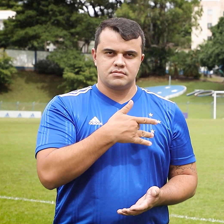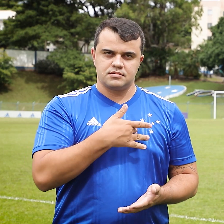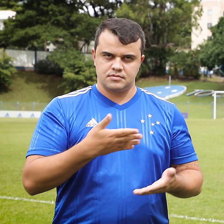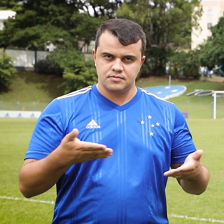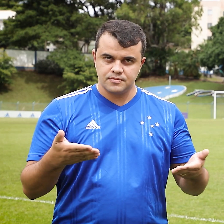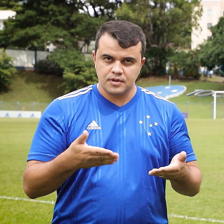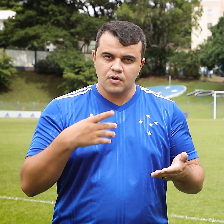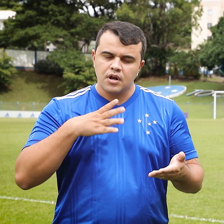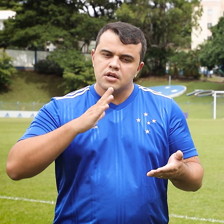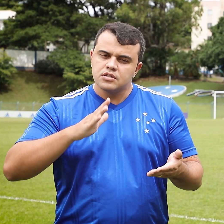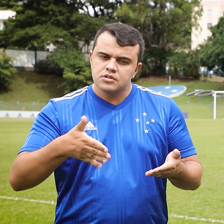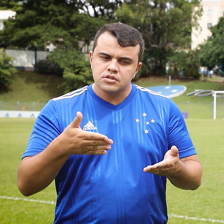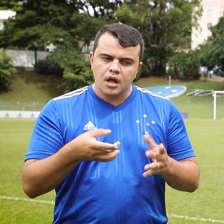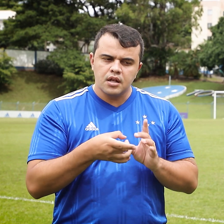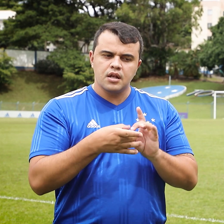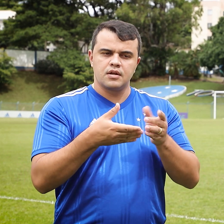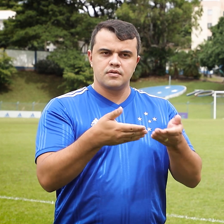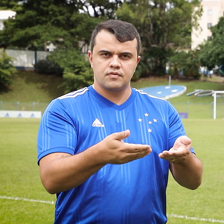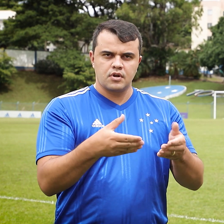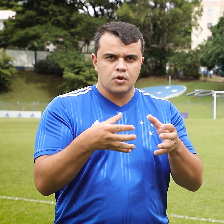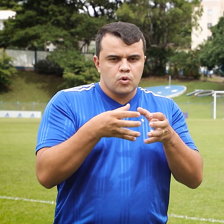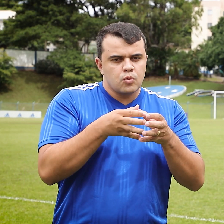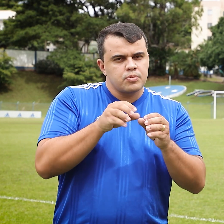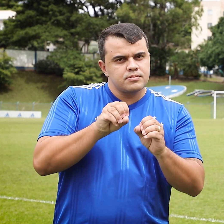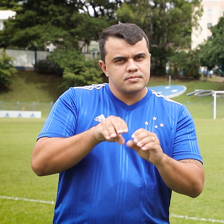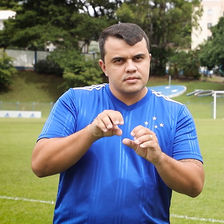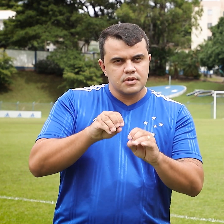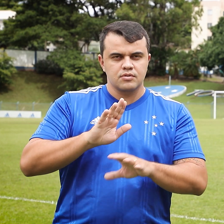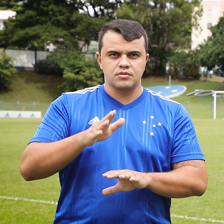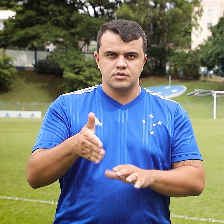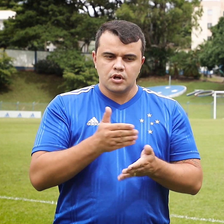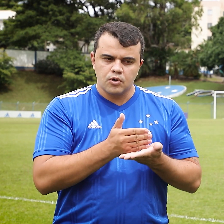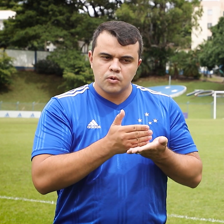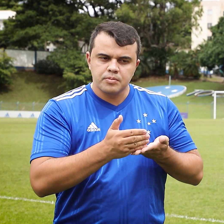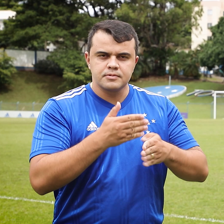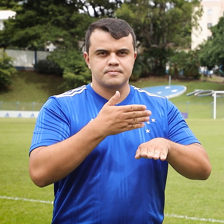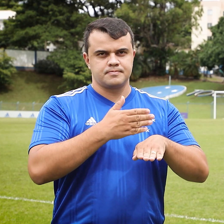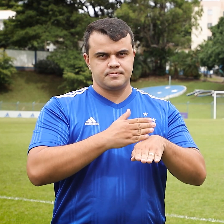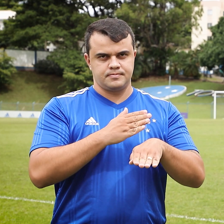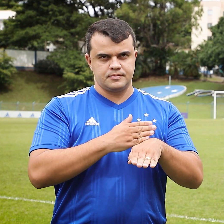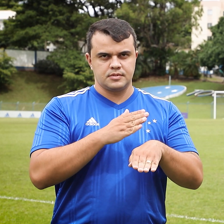Ele já está à disposição da comissão técnica para as atividades de pré-temporada.